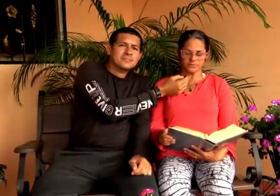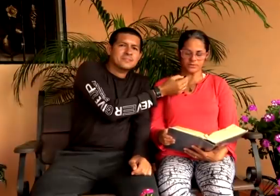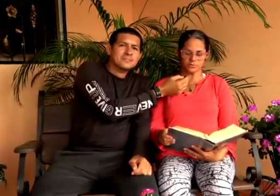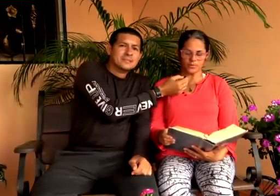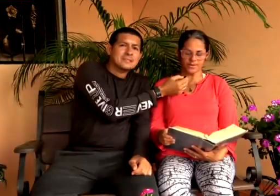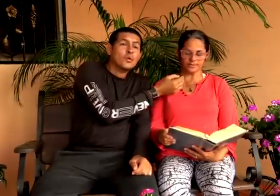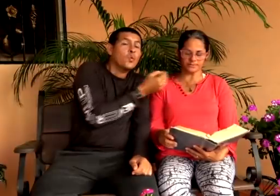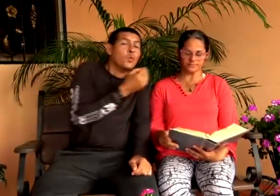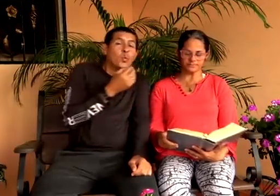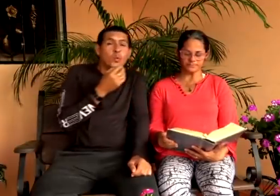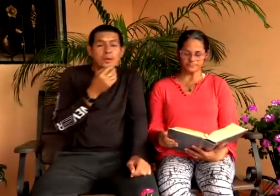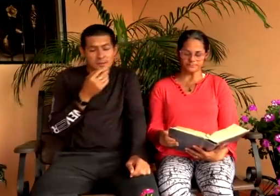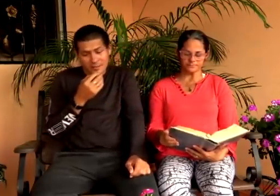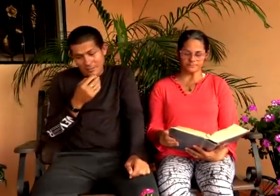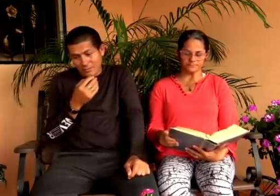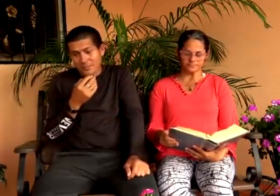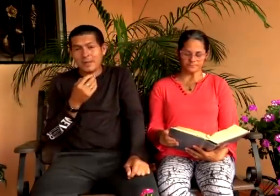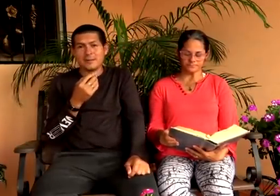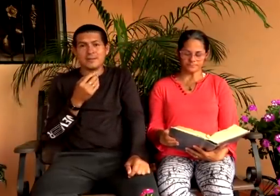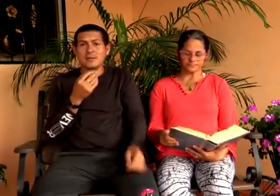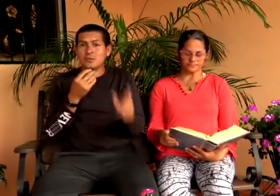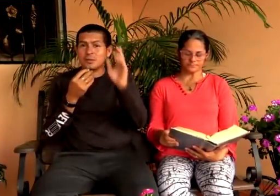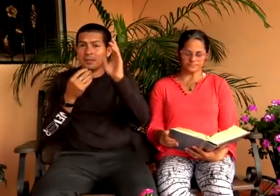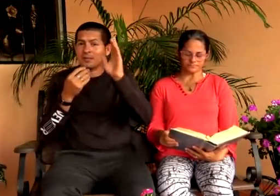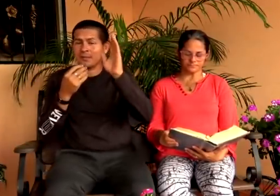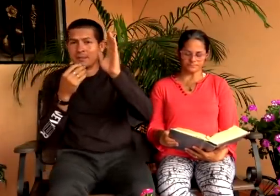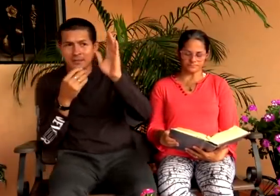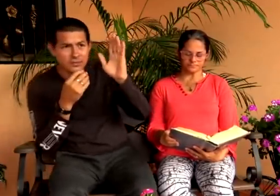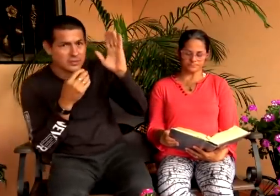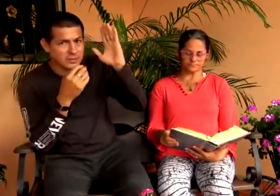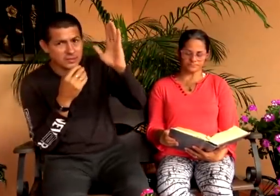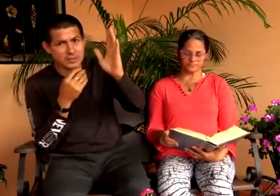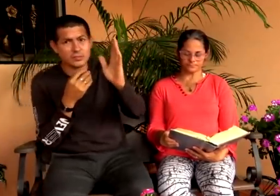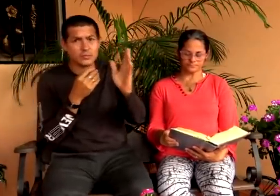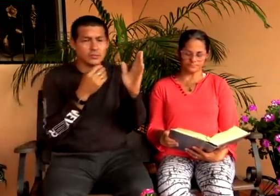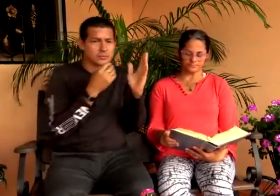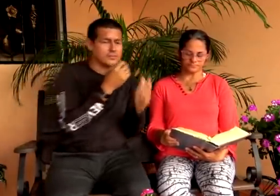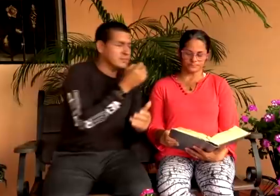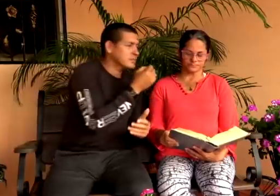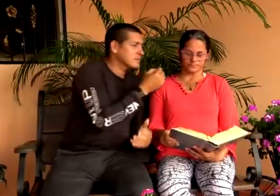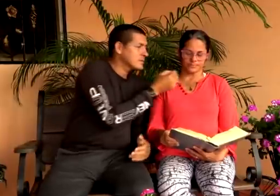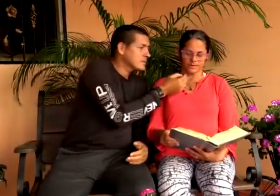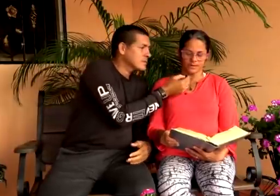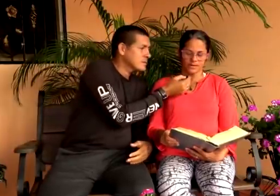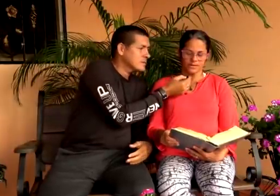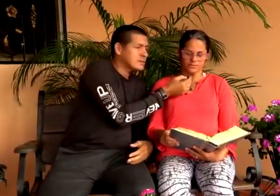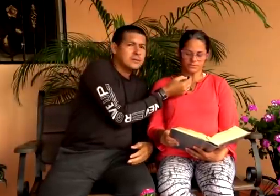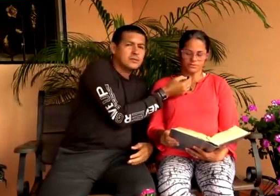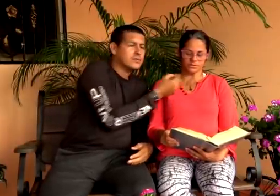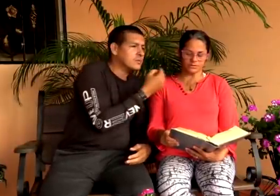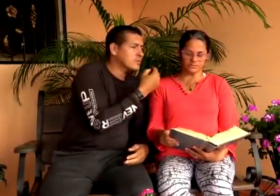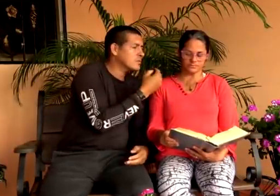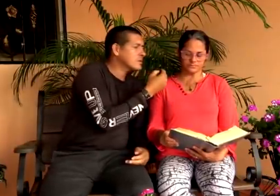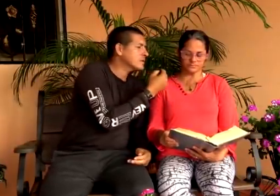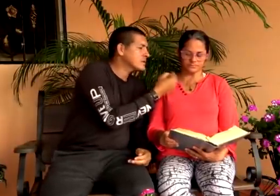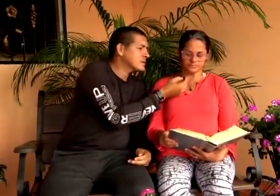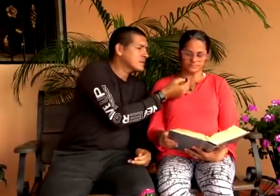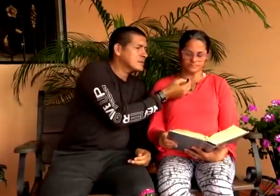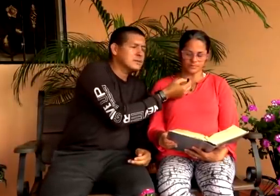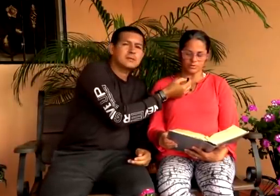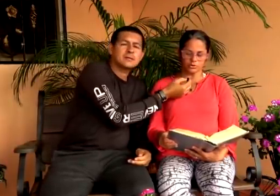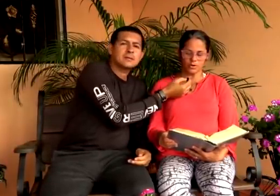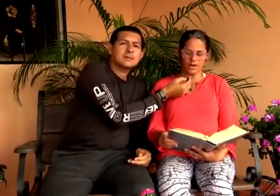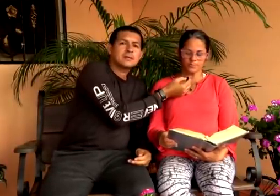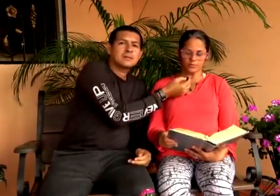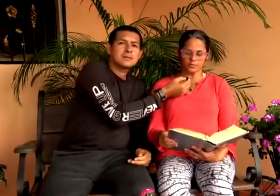han aprendido de su padre. Uy, tienen un padre. Escuchen bien otra vez. Dice Jesús. Ellos. No, otra vez.